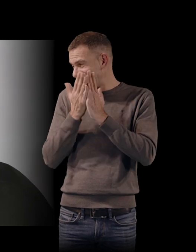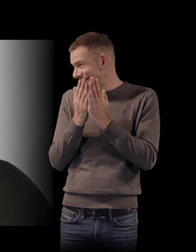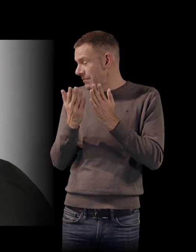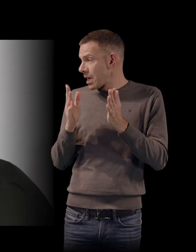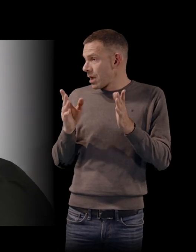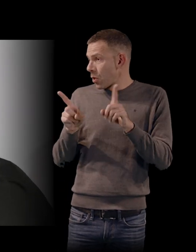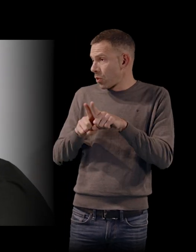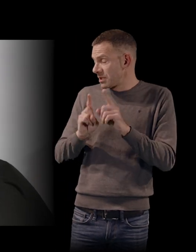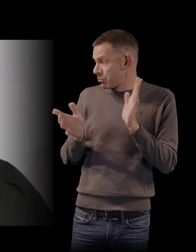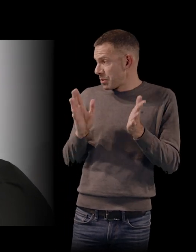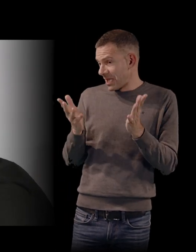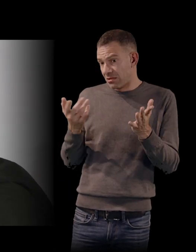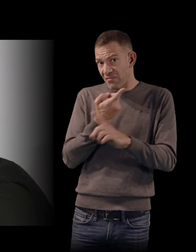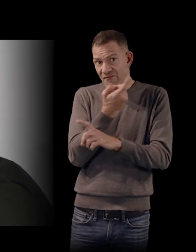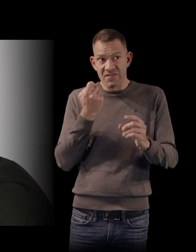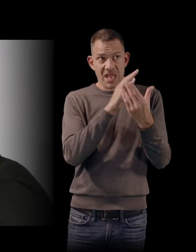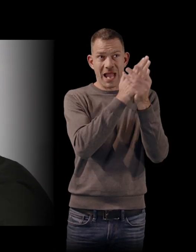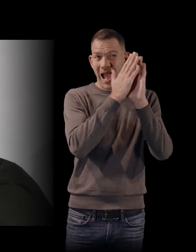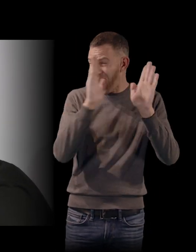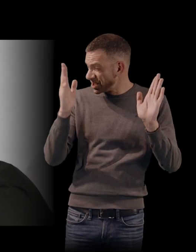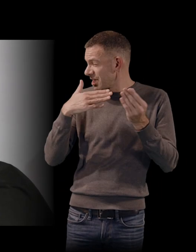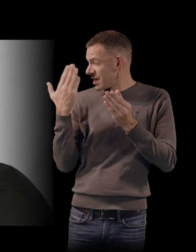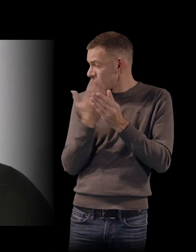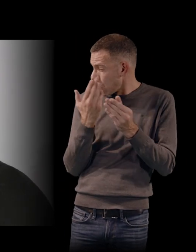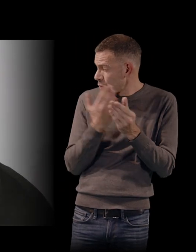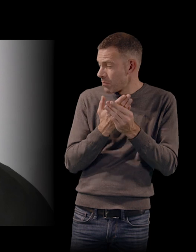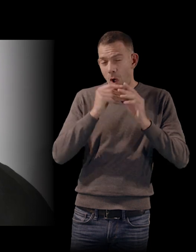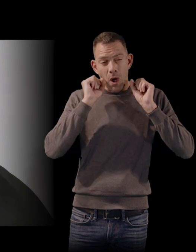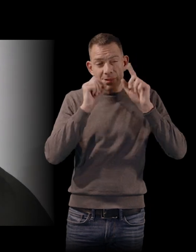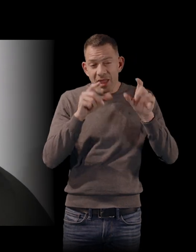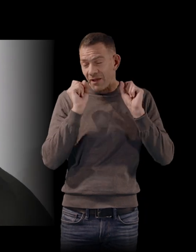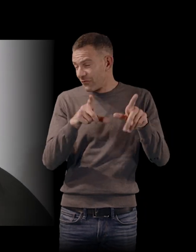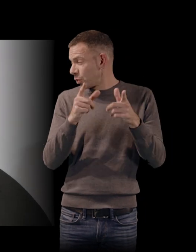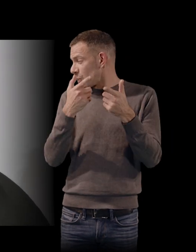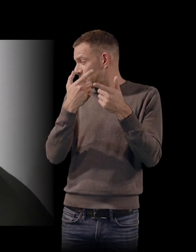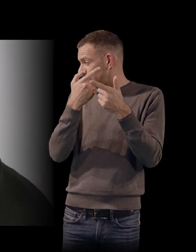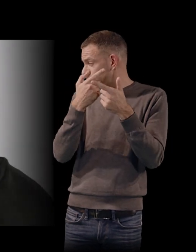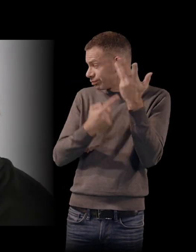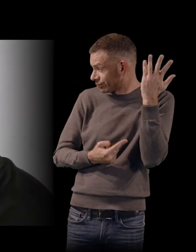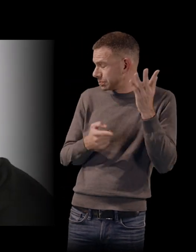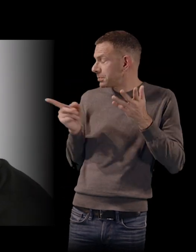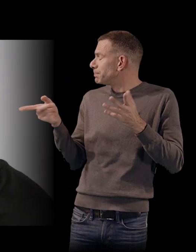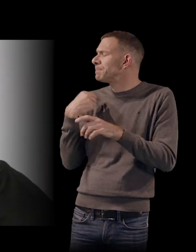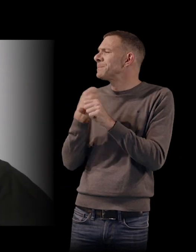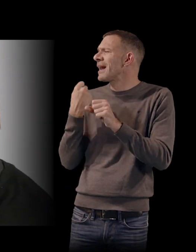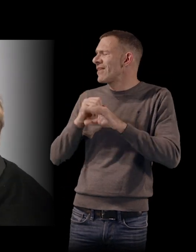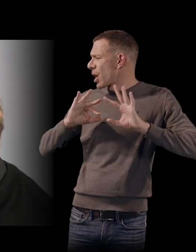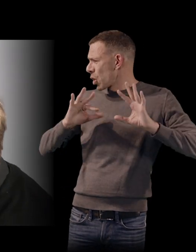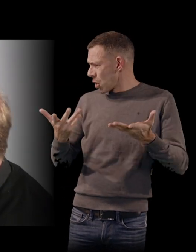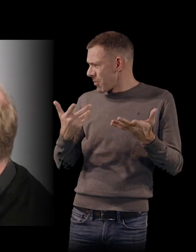pas moi, des archives, des documentations, des interviews des comédiens. Comment vous avez travaillé avec toute cette doc ?